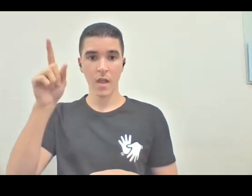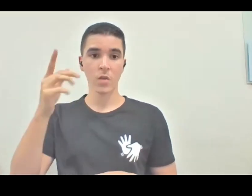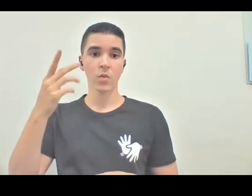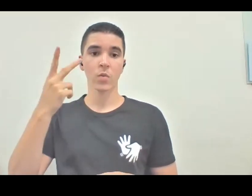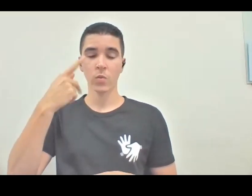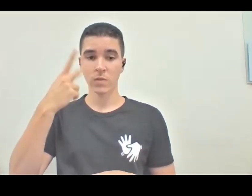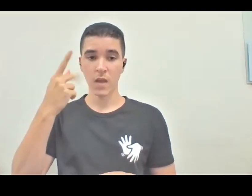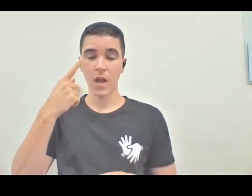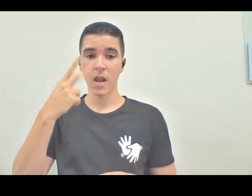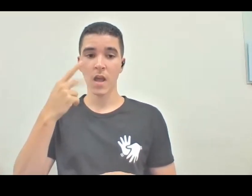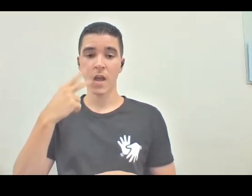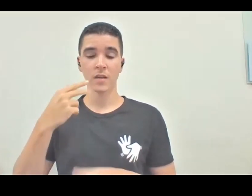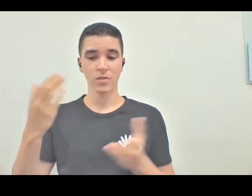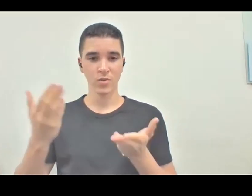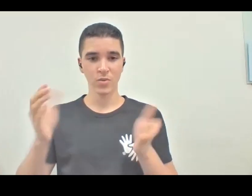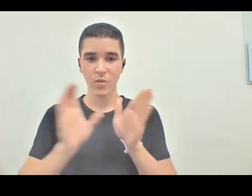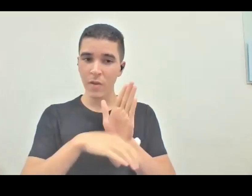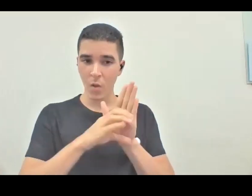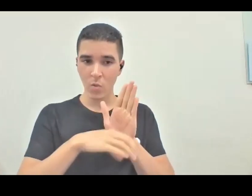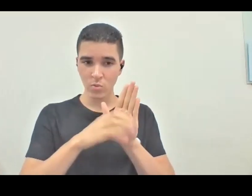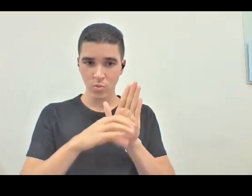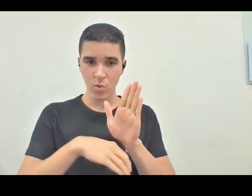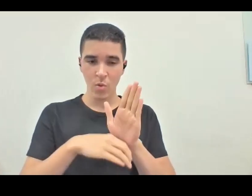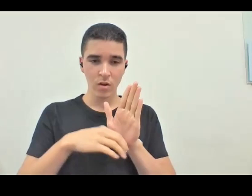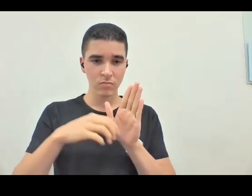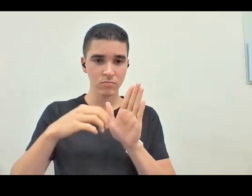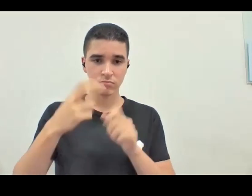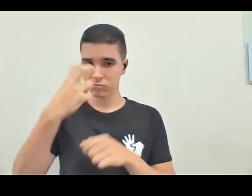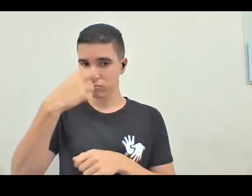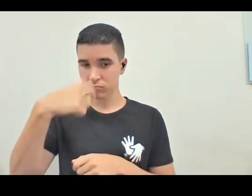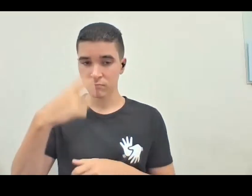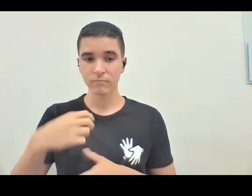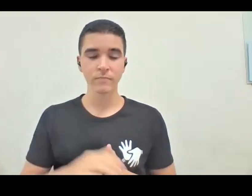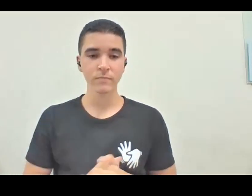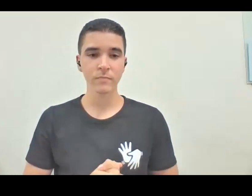consultora com deficiência visual, onde tem pessoas com deficiência